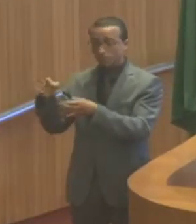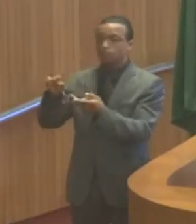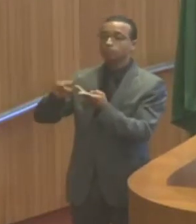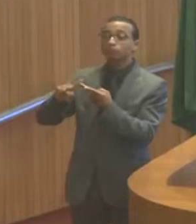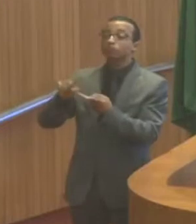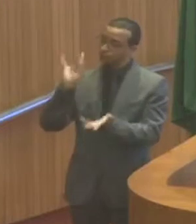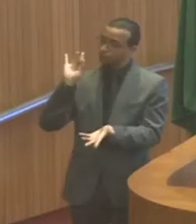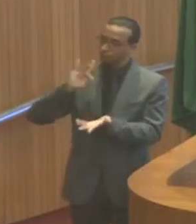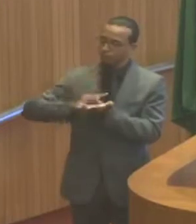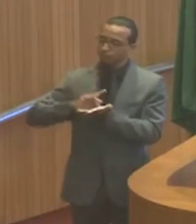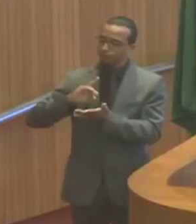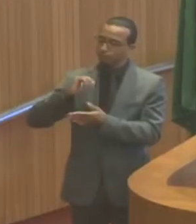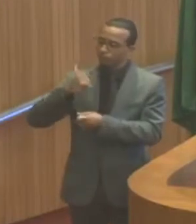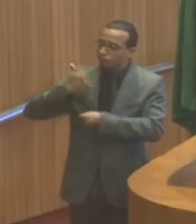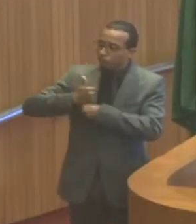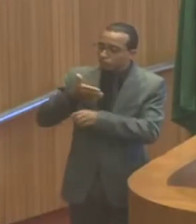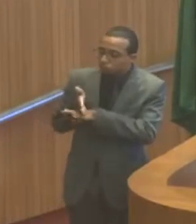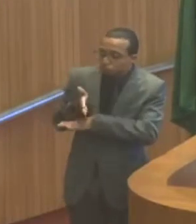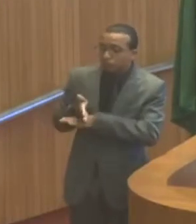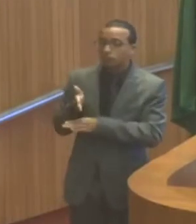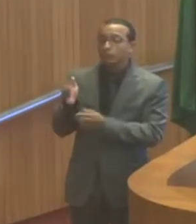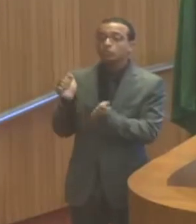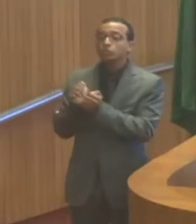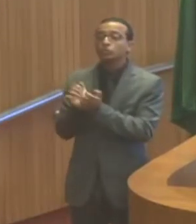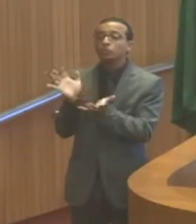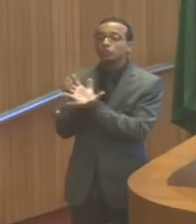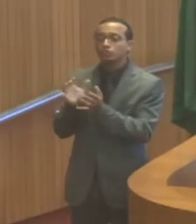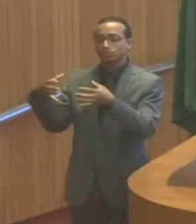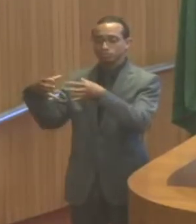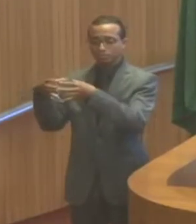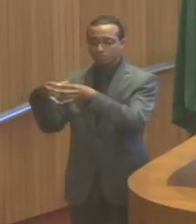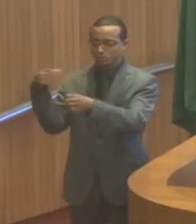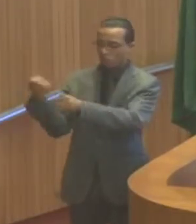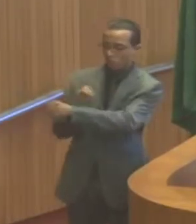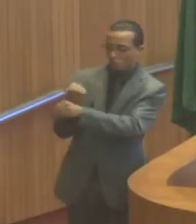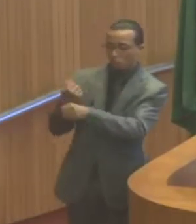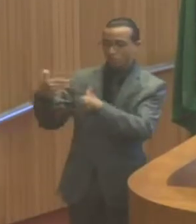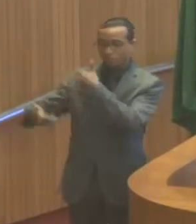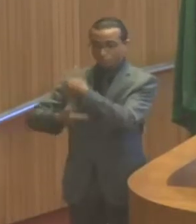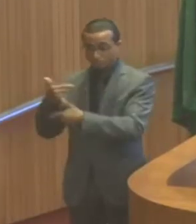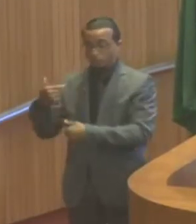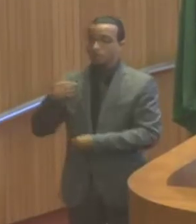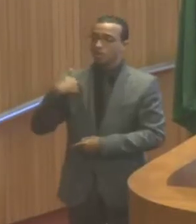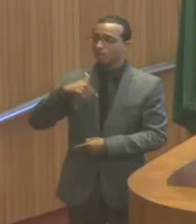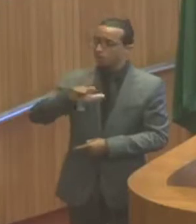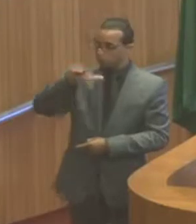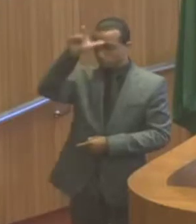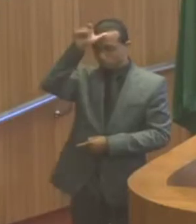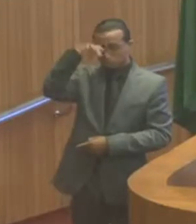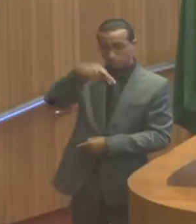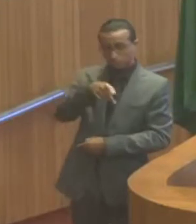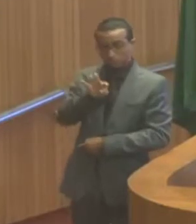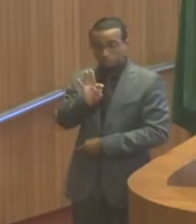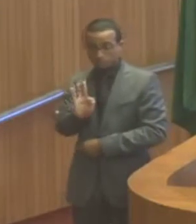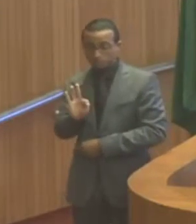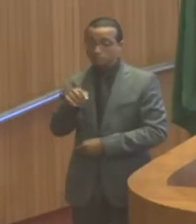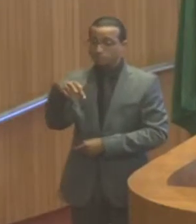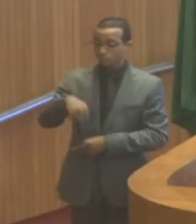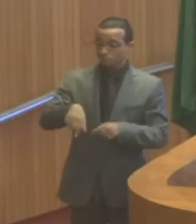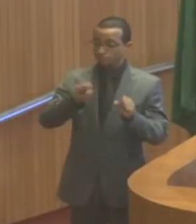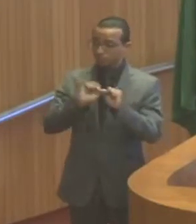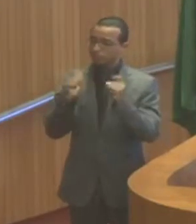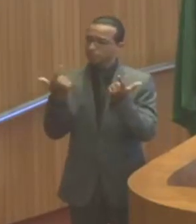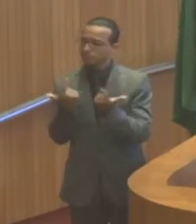Público, juntamente com o deputado Raimundo Louro. Fui líder do PT na Assembleia e